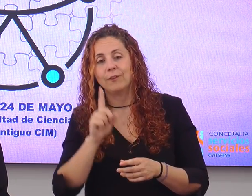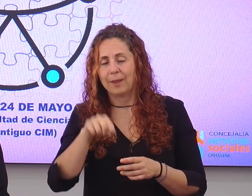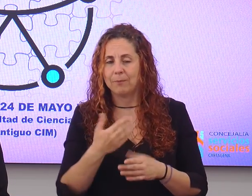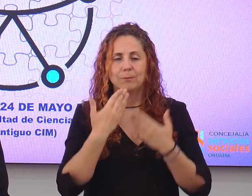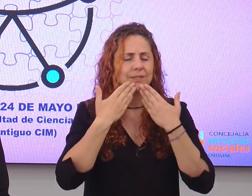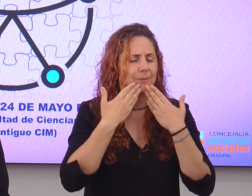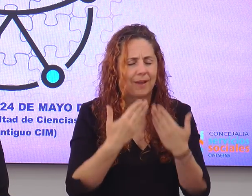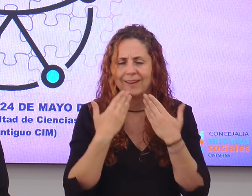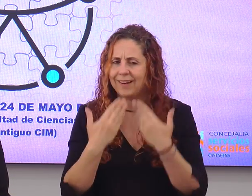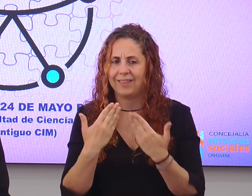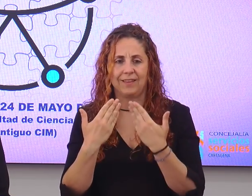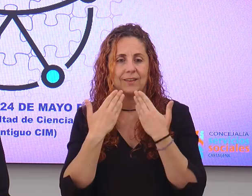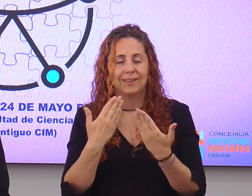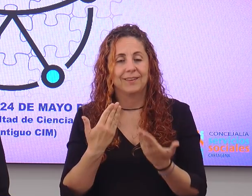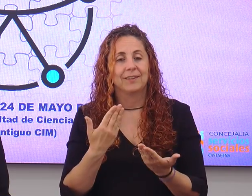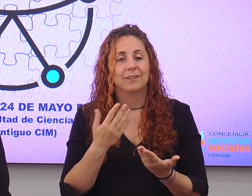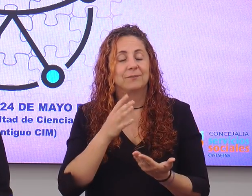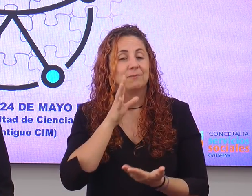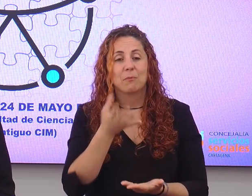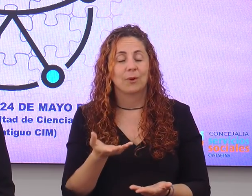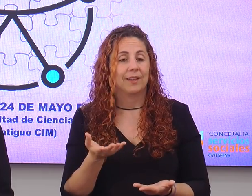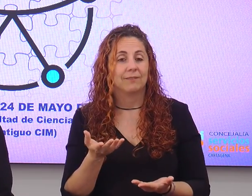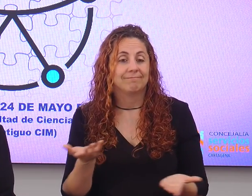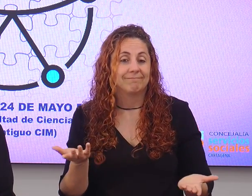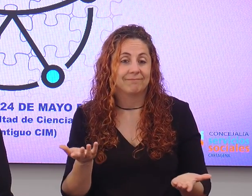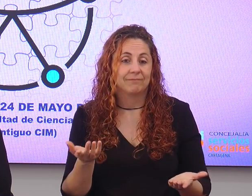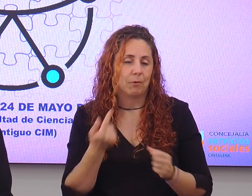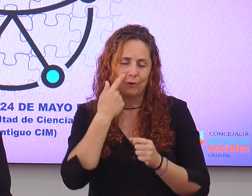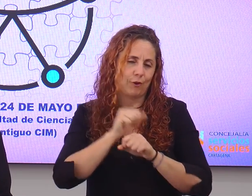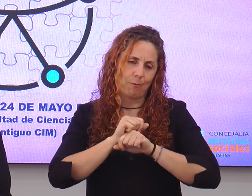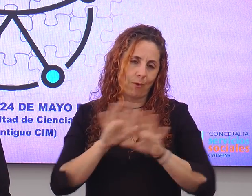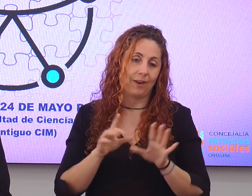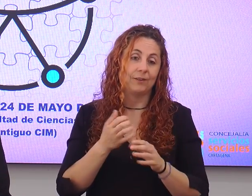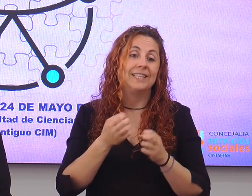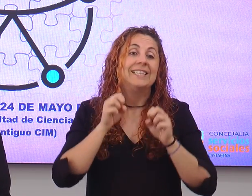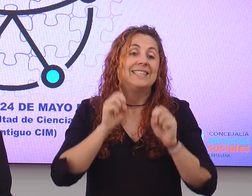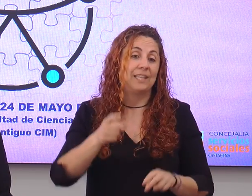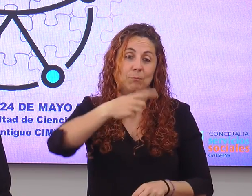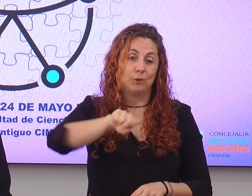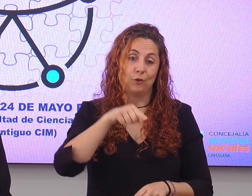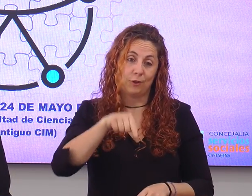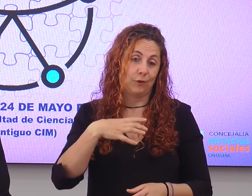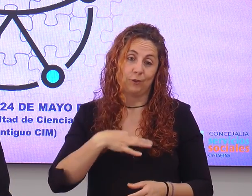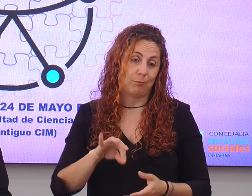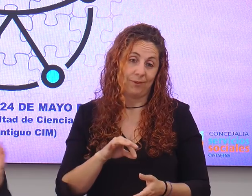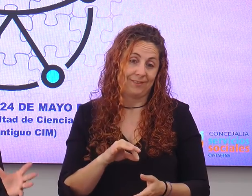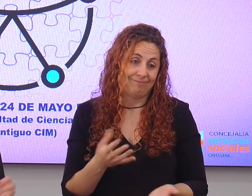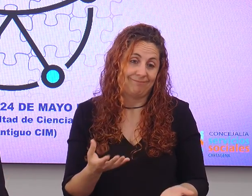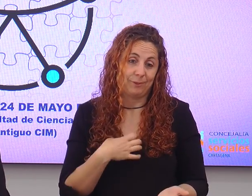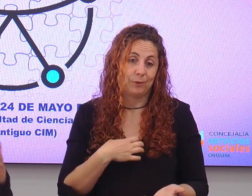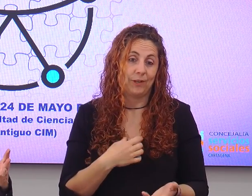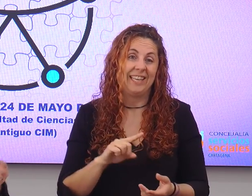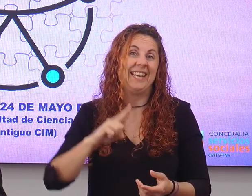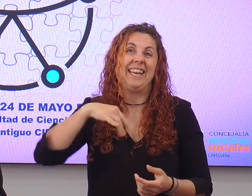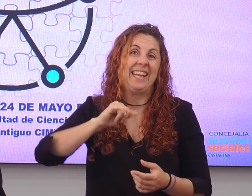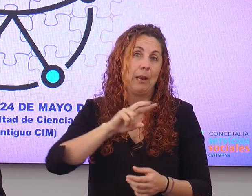bien, muchísimas gracias porque, vamos, lo tenemos clarísimo, sin vosotros esto no sería posible, o sea, ni el primer plan, ni